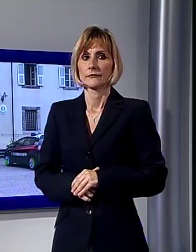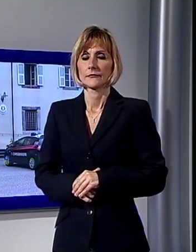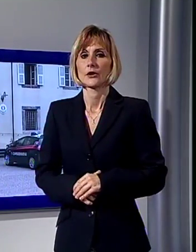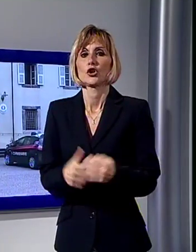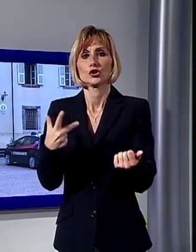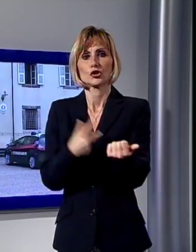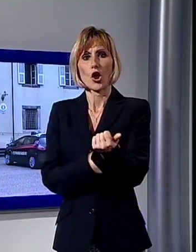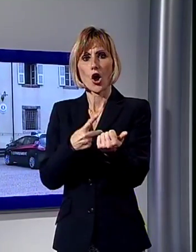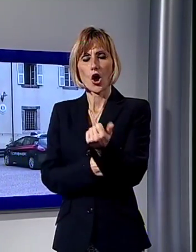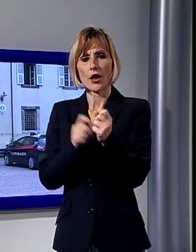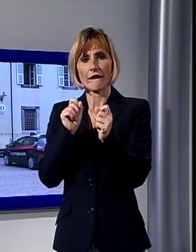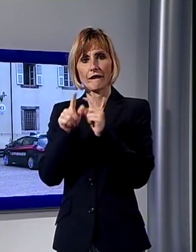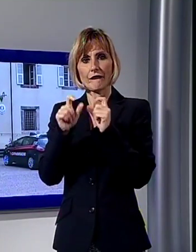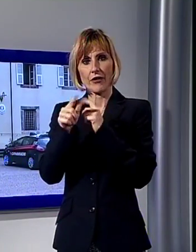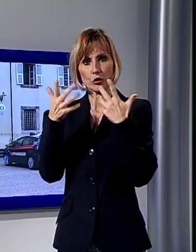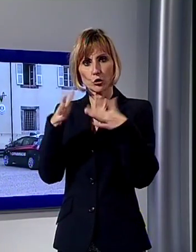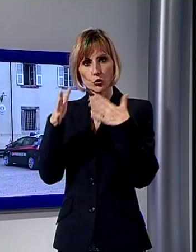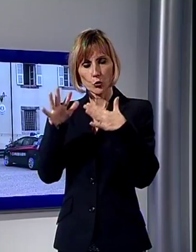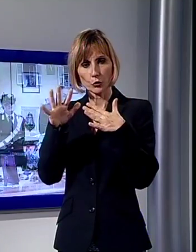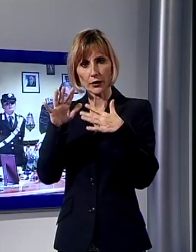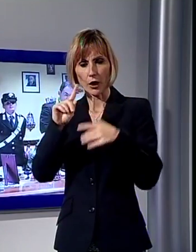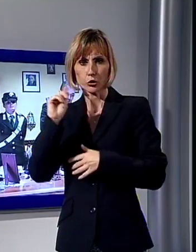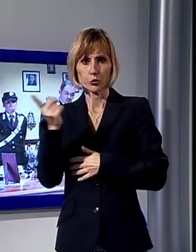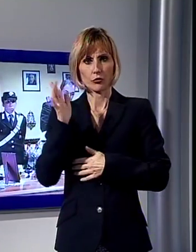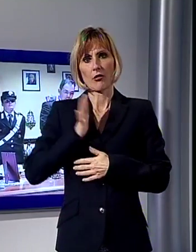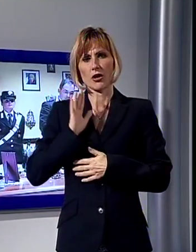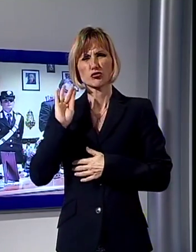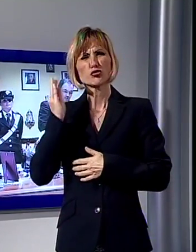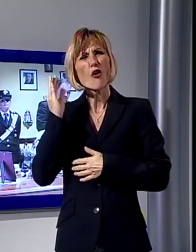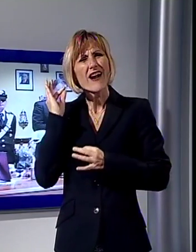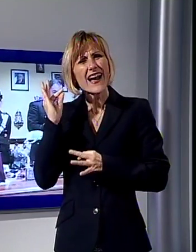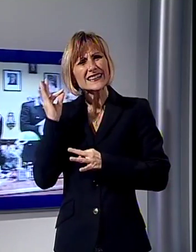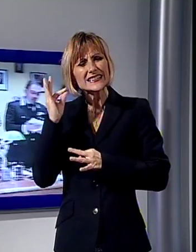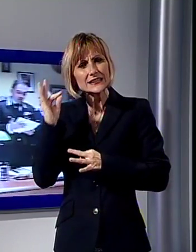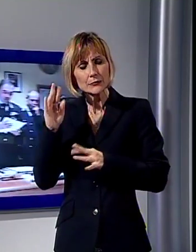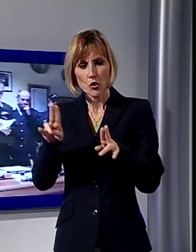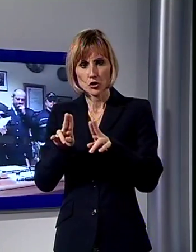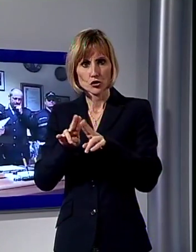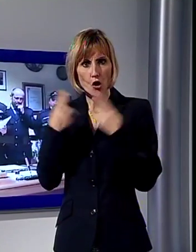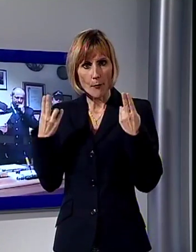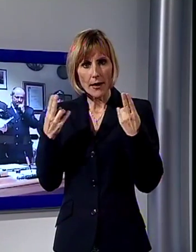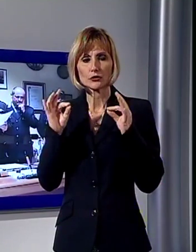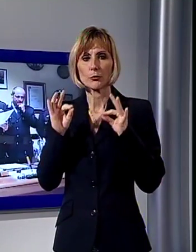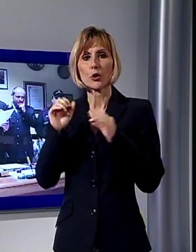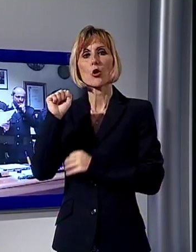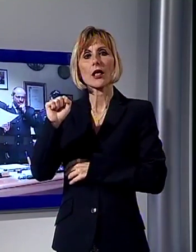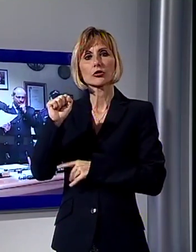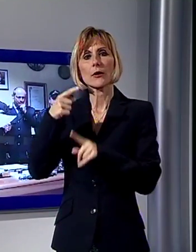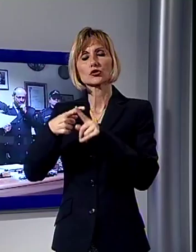Droga venduta ai giovanissimi, scoperto un giro di spaccio ad Alto Pascio e Marginone che vedeva